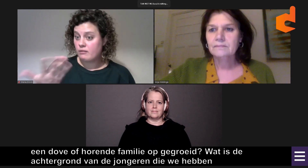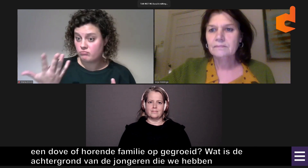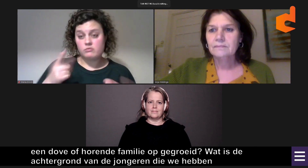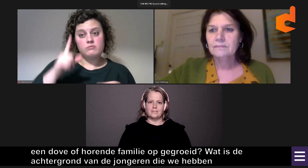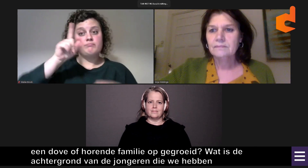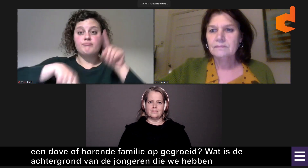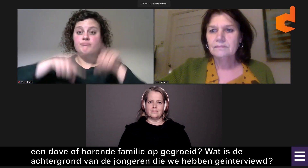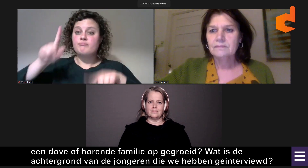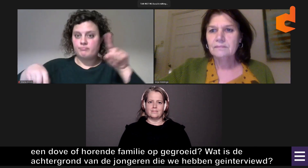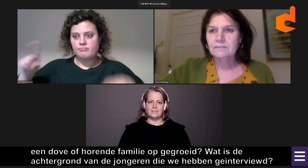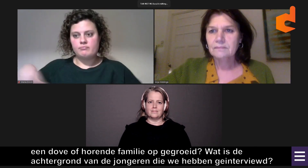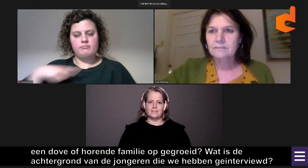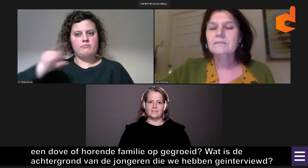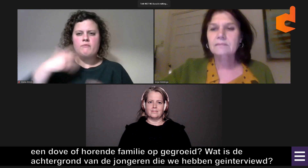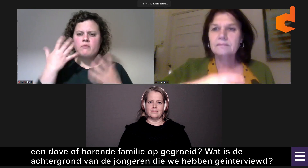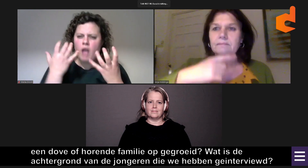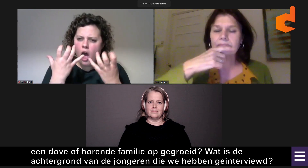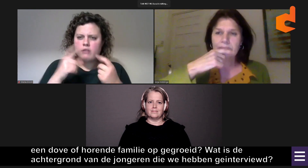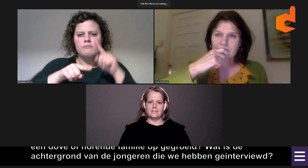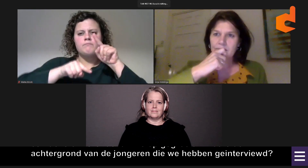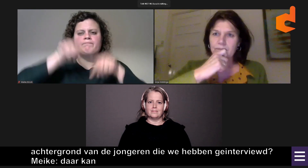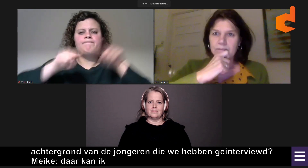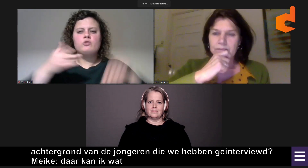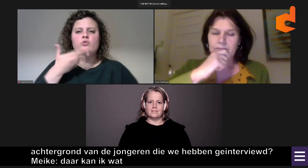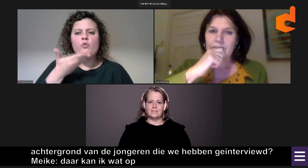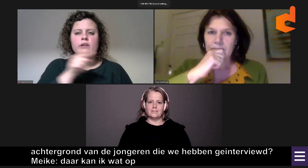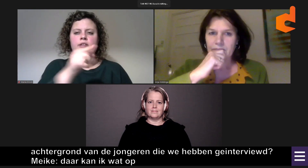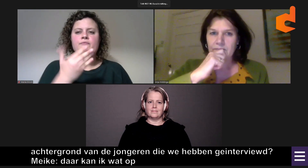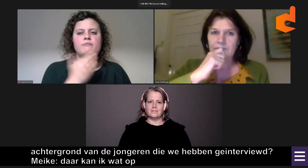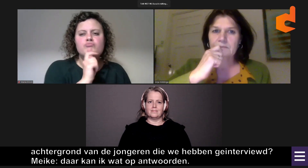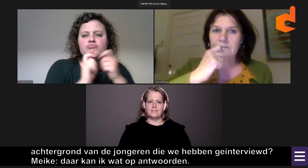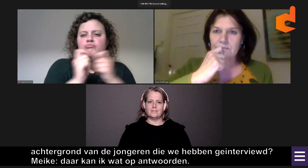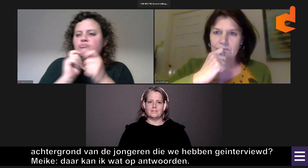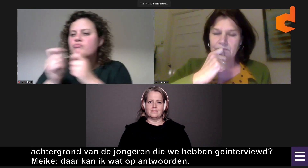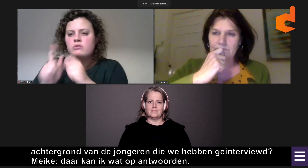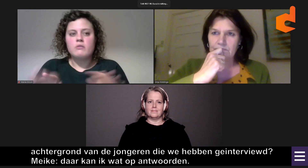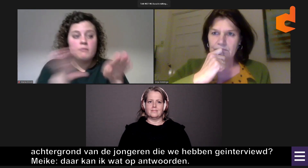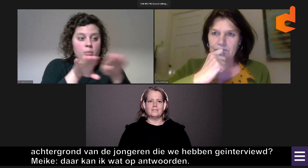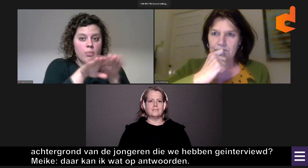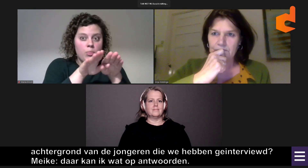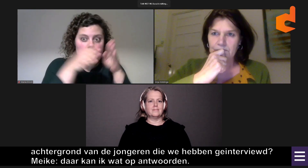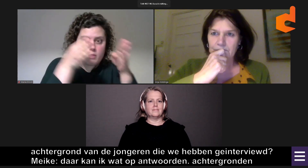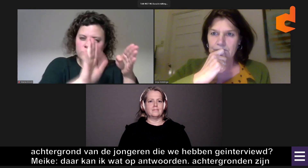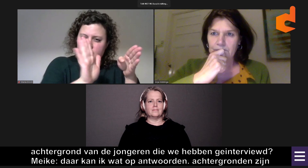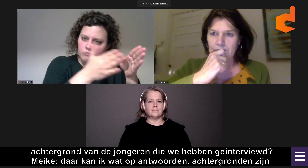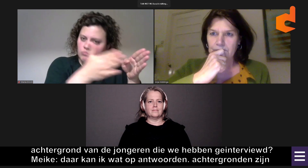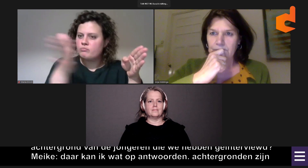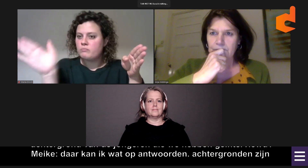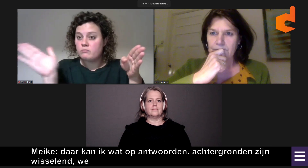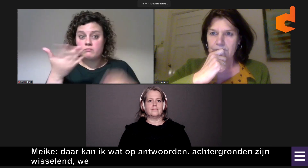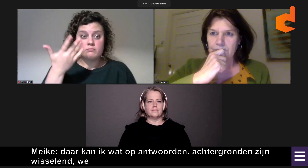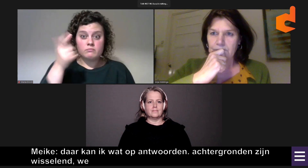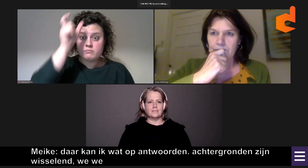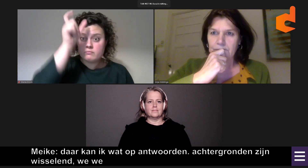Daar kan ik wel even op antwoorden. De achtergronden zijn heel wisselend. We wilden eigenlijk graag jongeren interviewen die verschillende